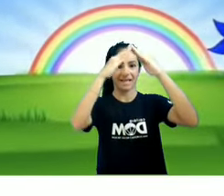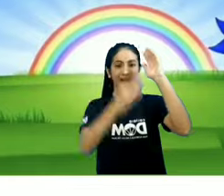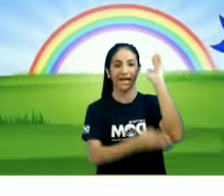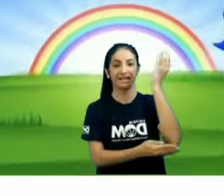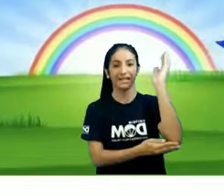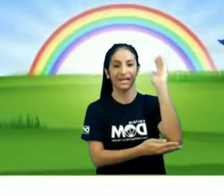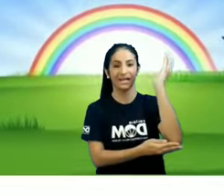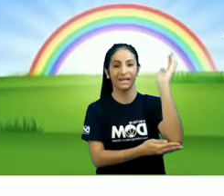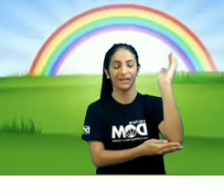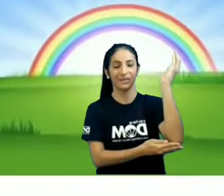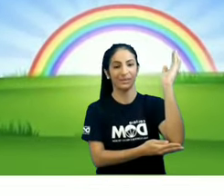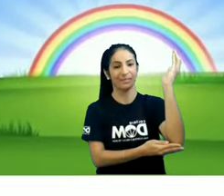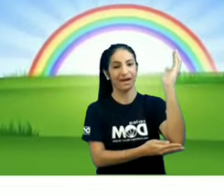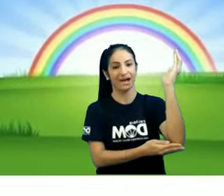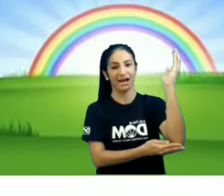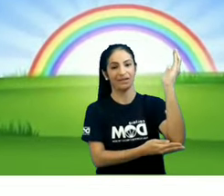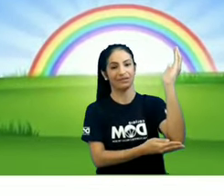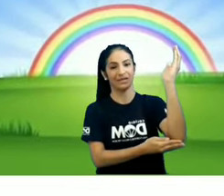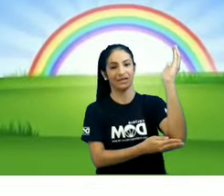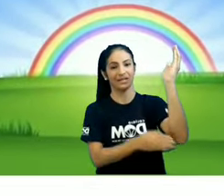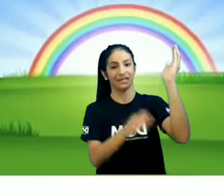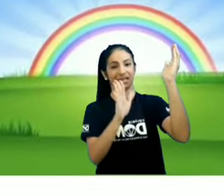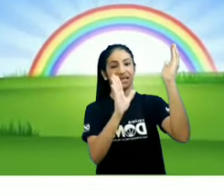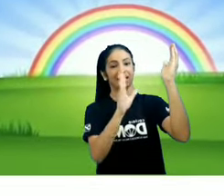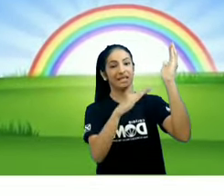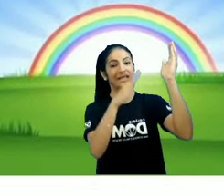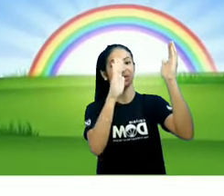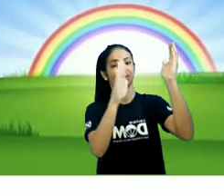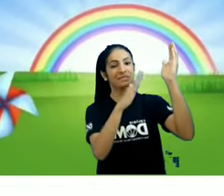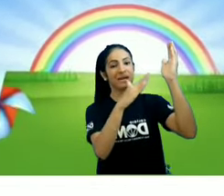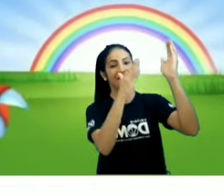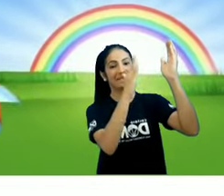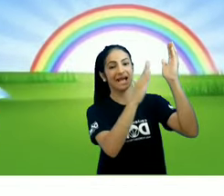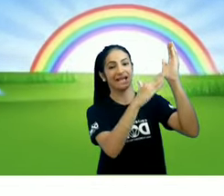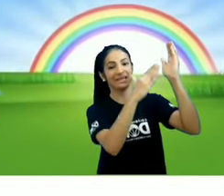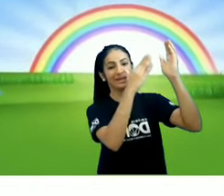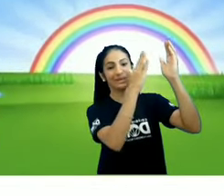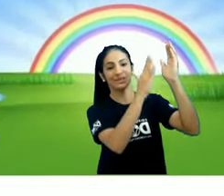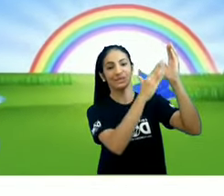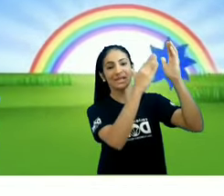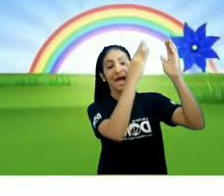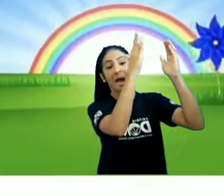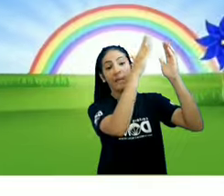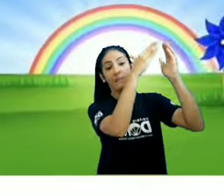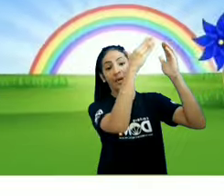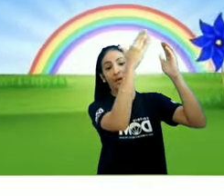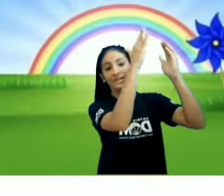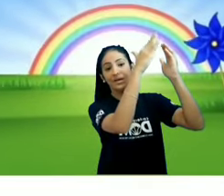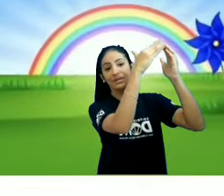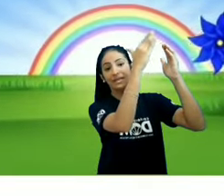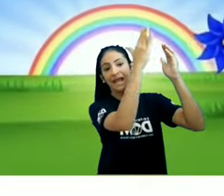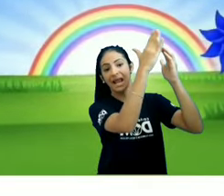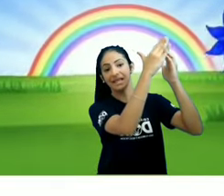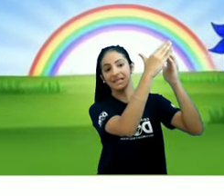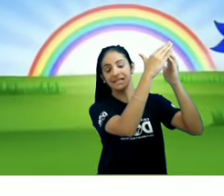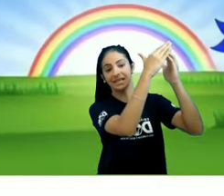tem uma árvore E os passarinhos pousam nela assim